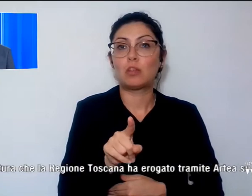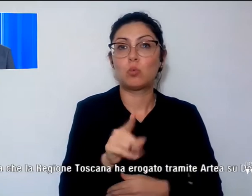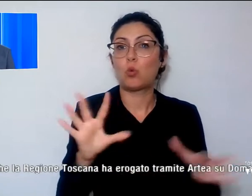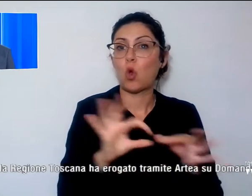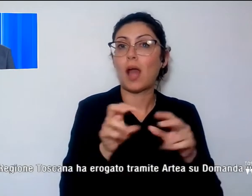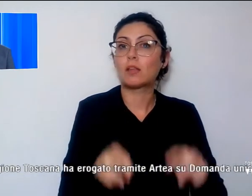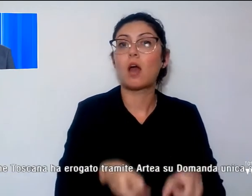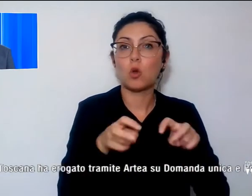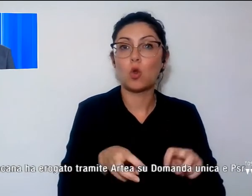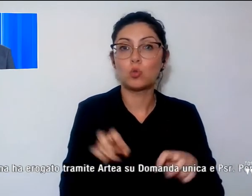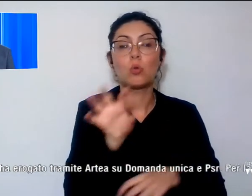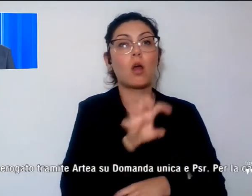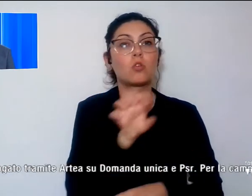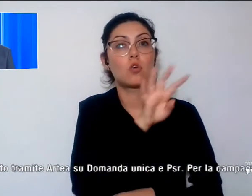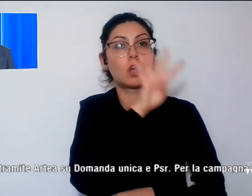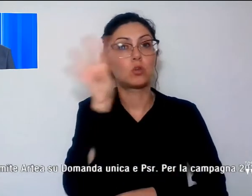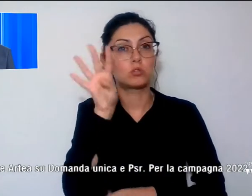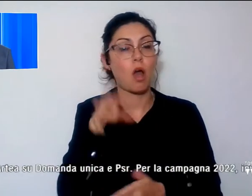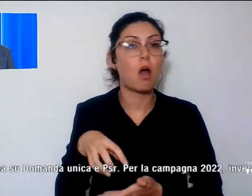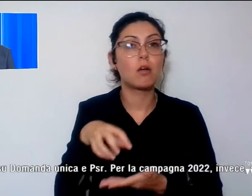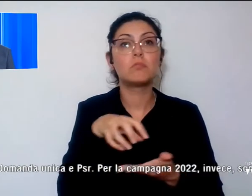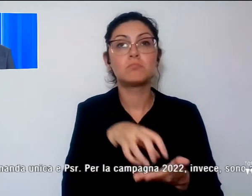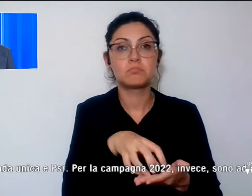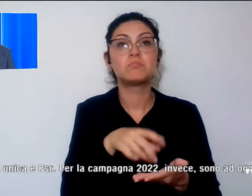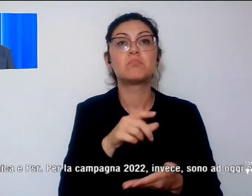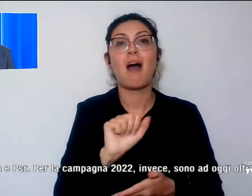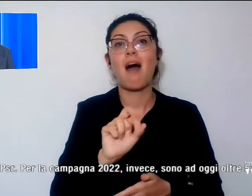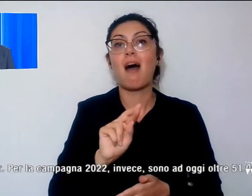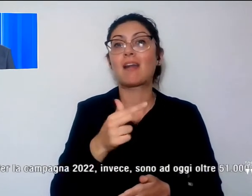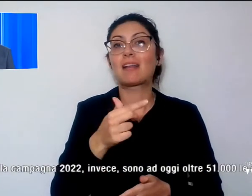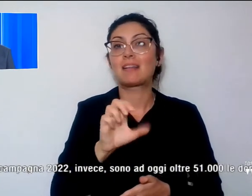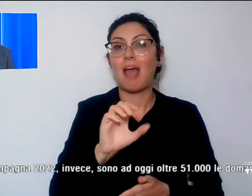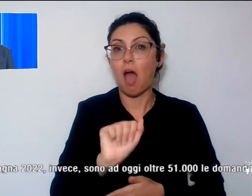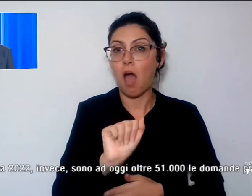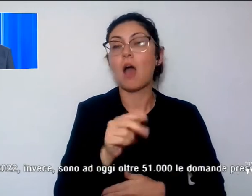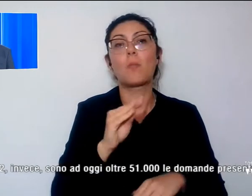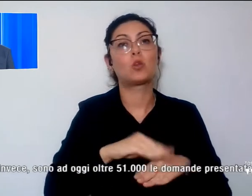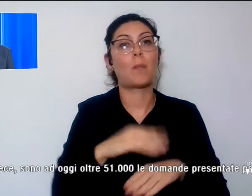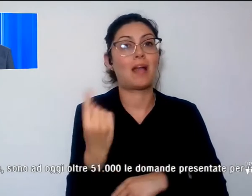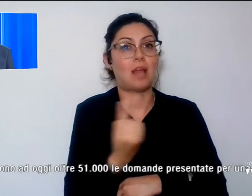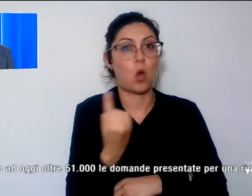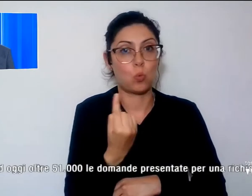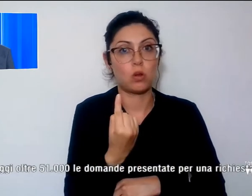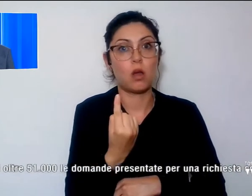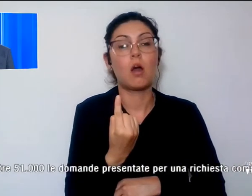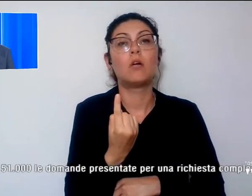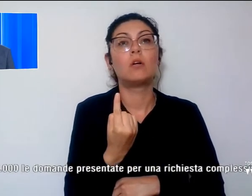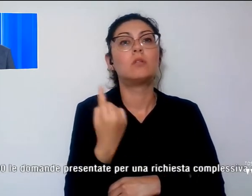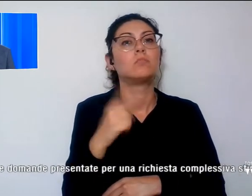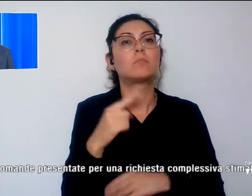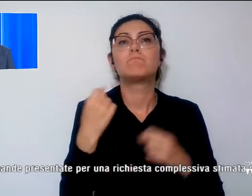Regione Toscana ha erogato tramite Artea su domanda unica. Per la campagna